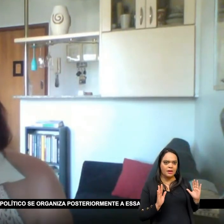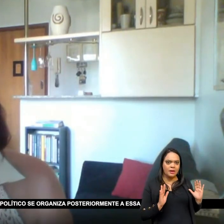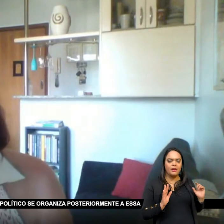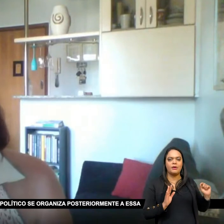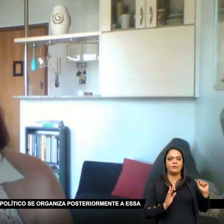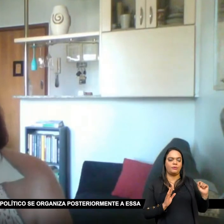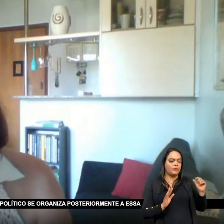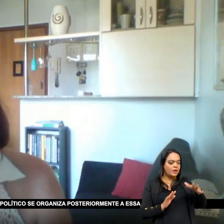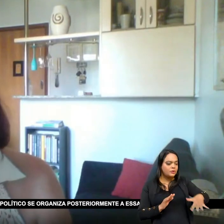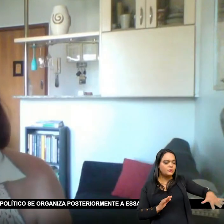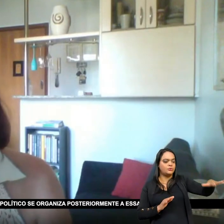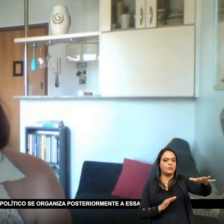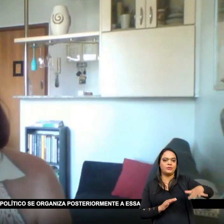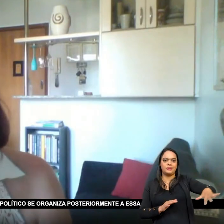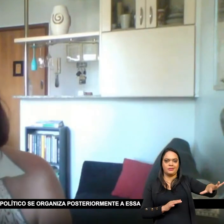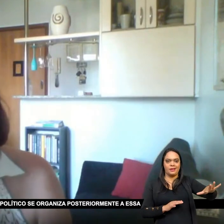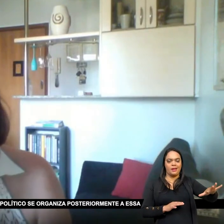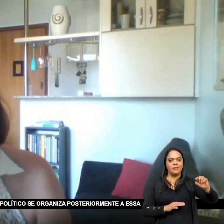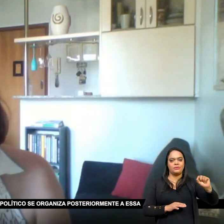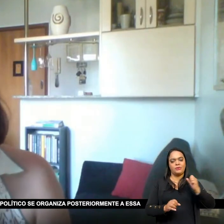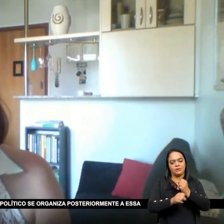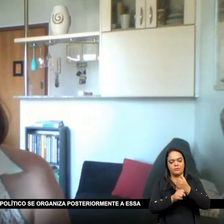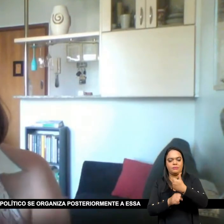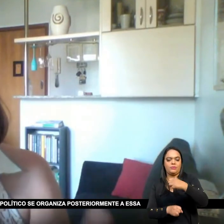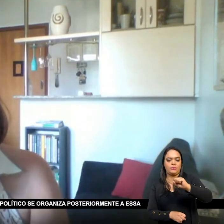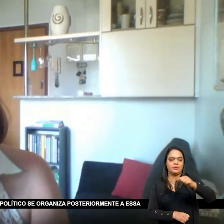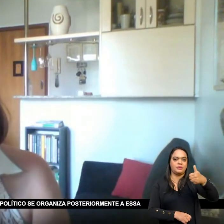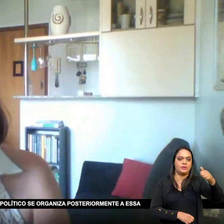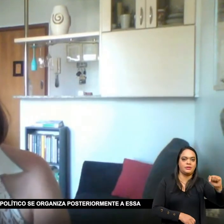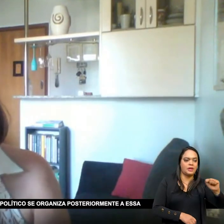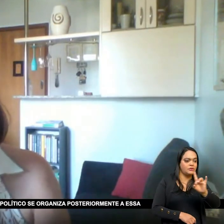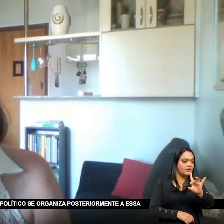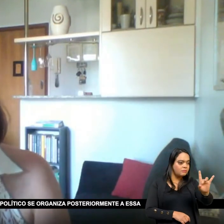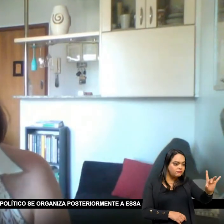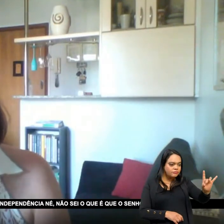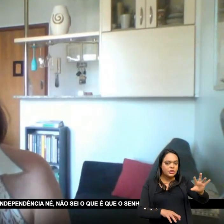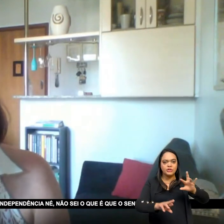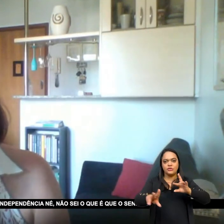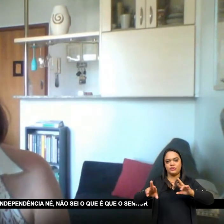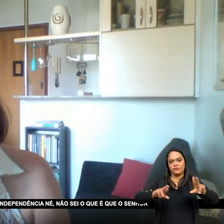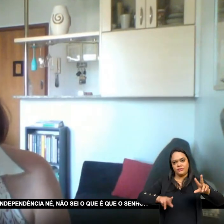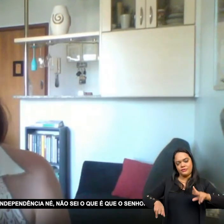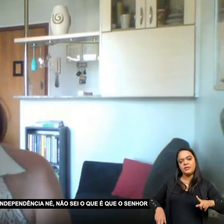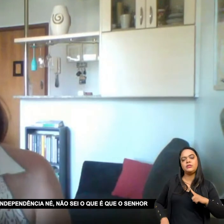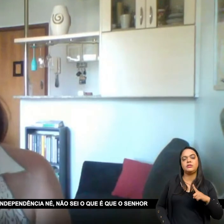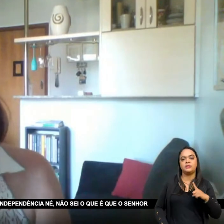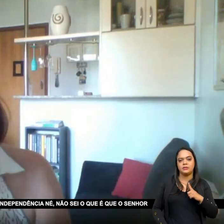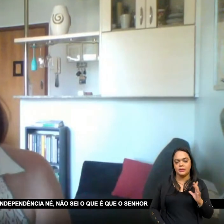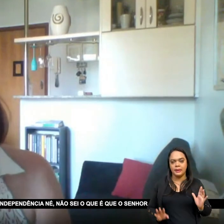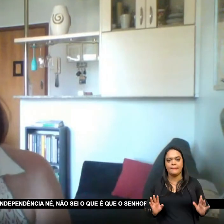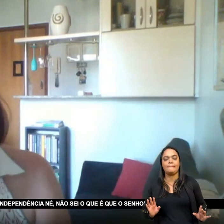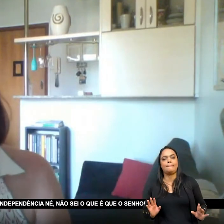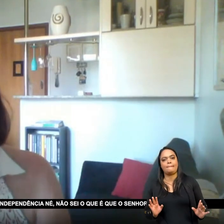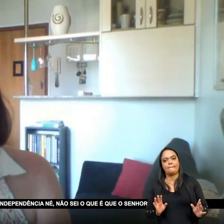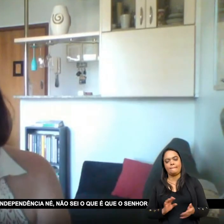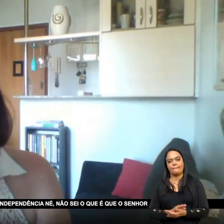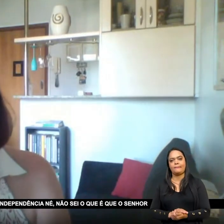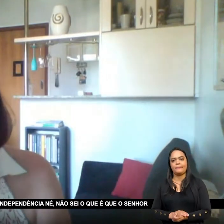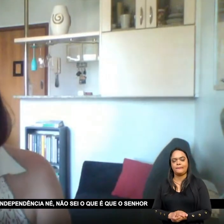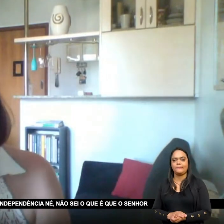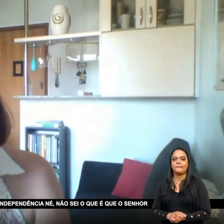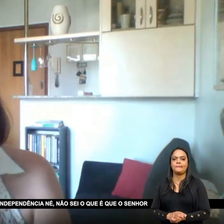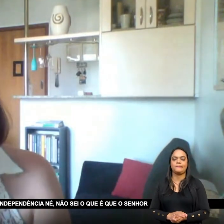poder político Se organiza Posteriormente A essa participação Nesses dois